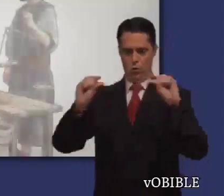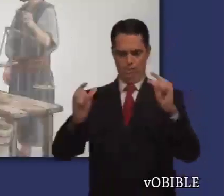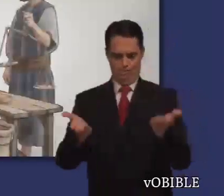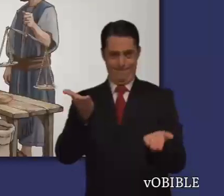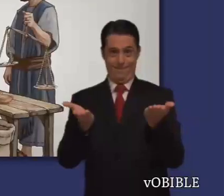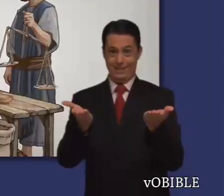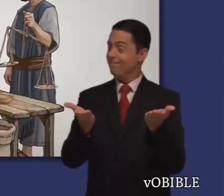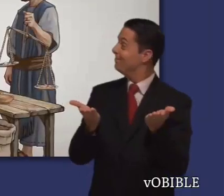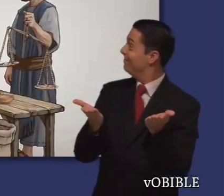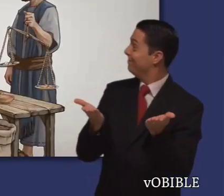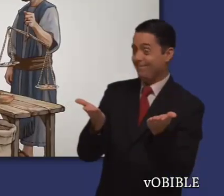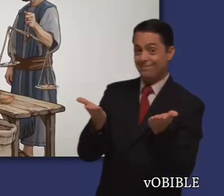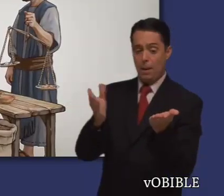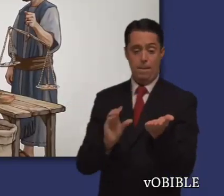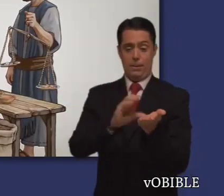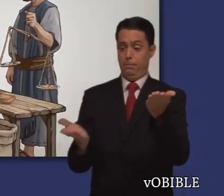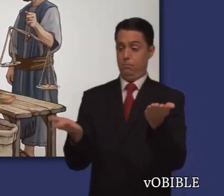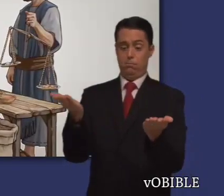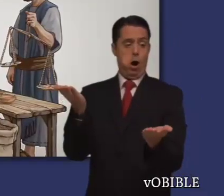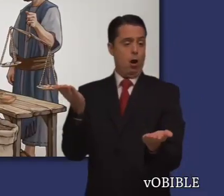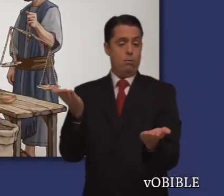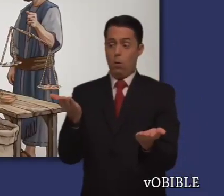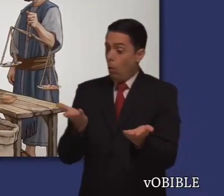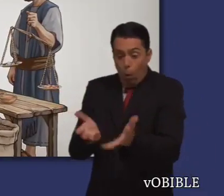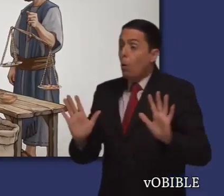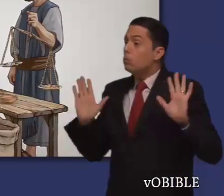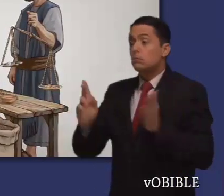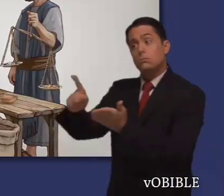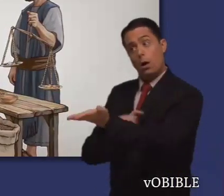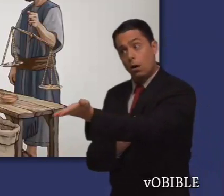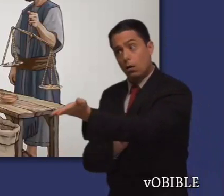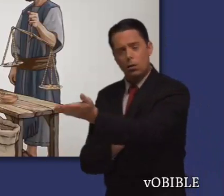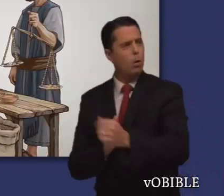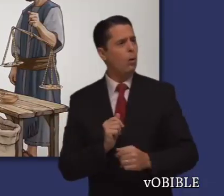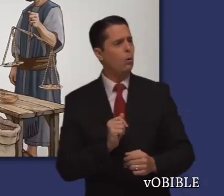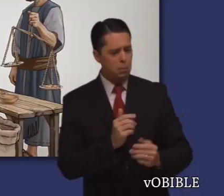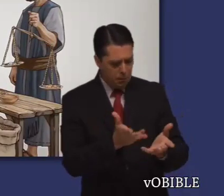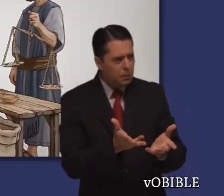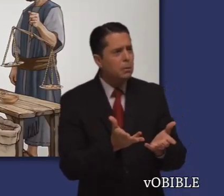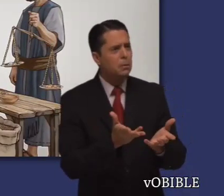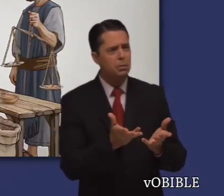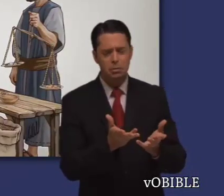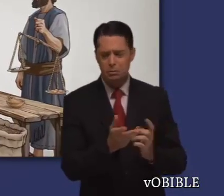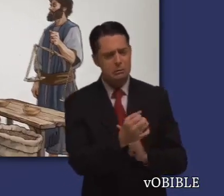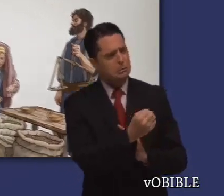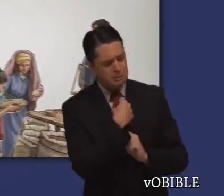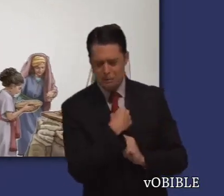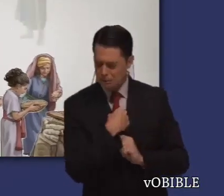Pero los comerciantes no obedecen las leyes de Dios y estafan a sus hermanos con balanzas y pesas manipuladas.